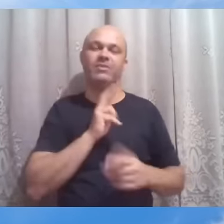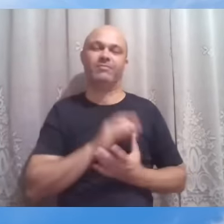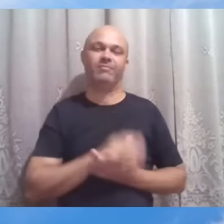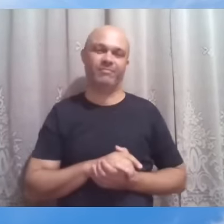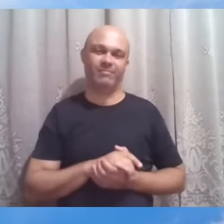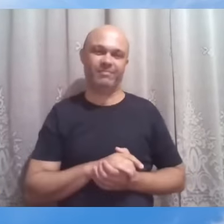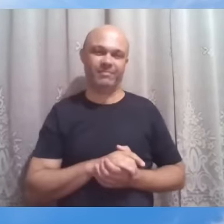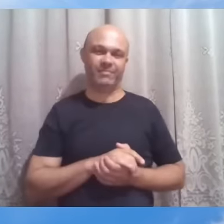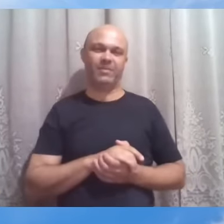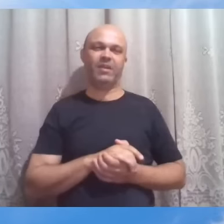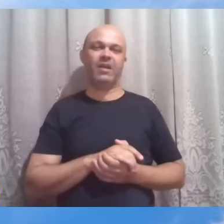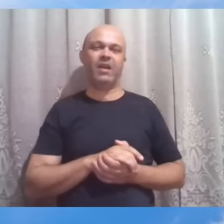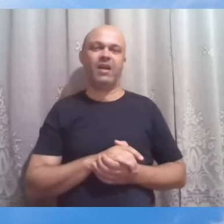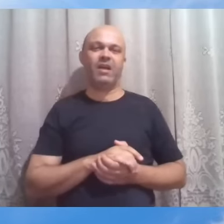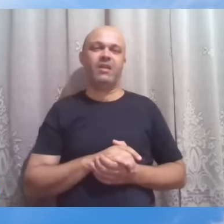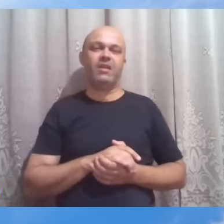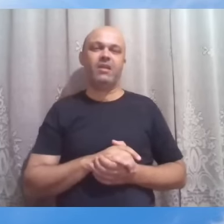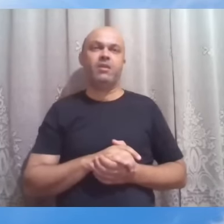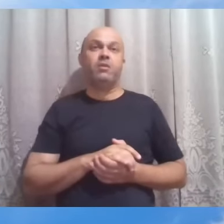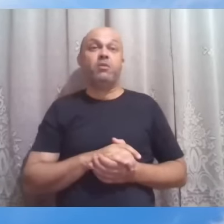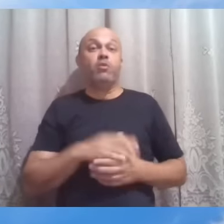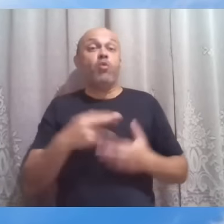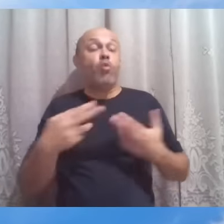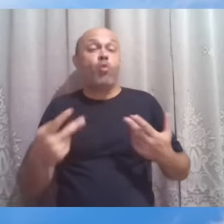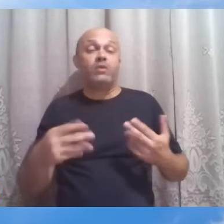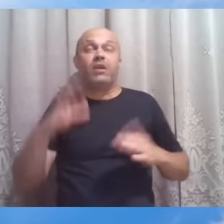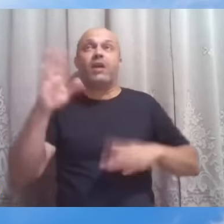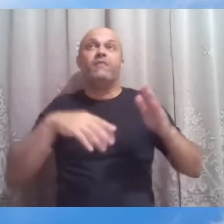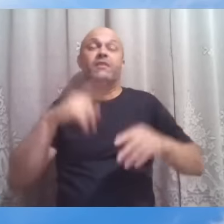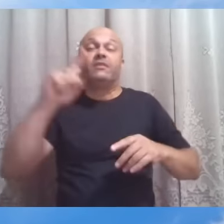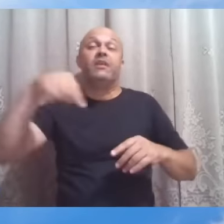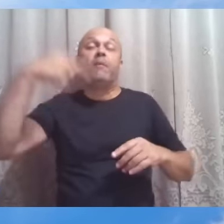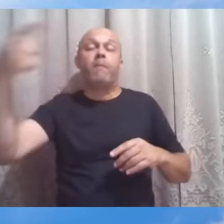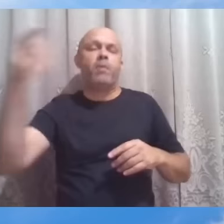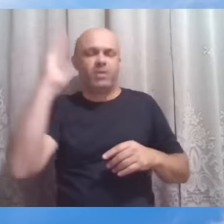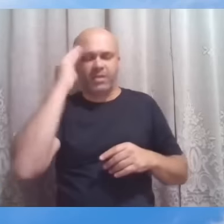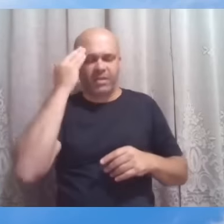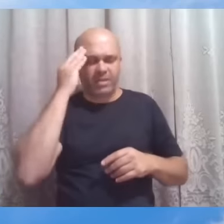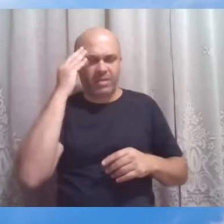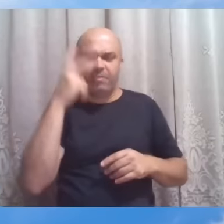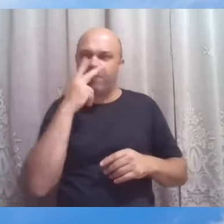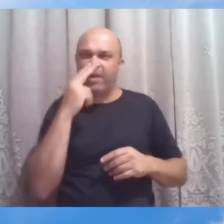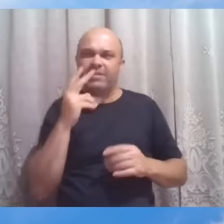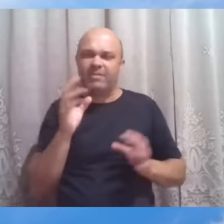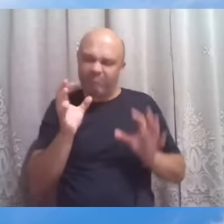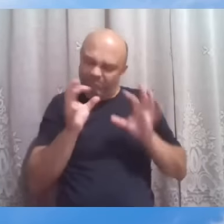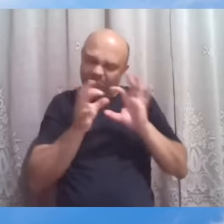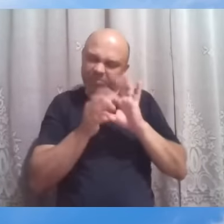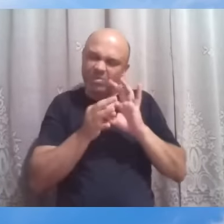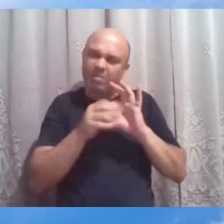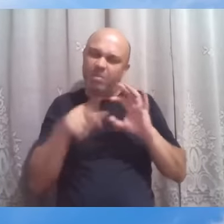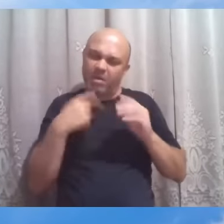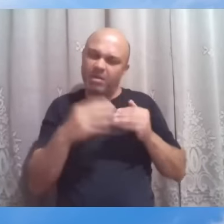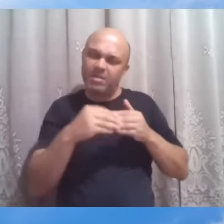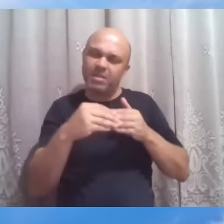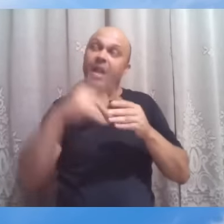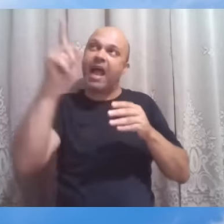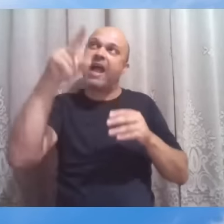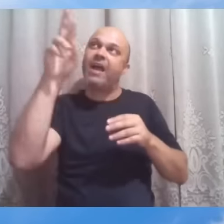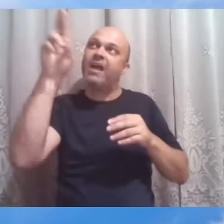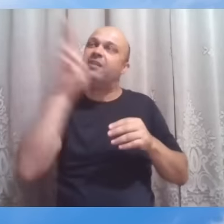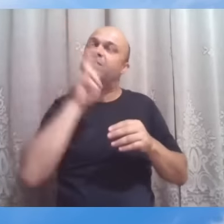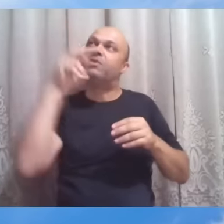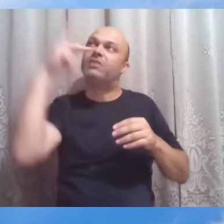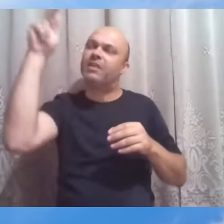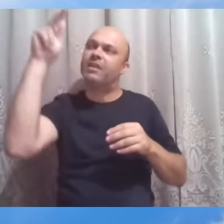Circunstâncias que só mais tarde entenderemos como se encaixaram perfeitamente para que pudéssemos seguir era a resposta dele, não em palavras,